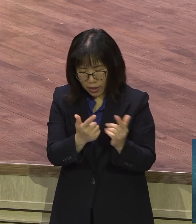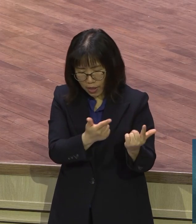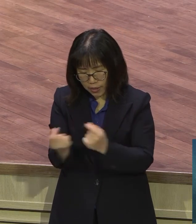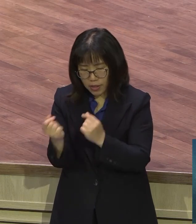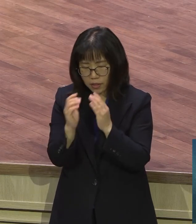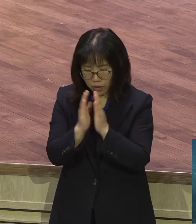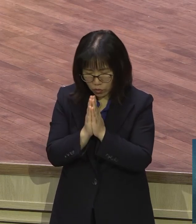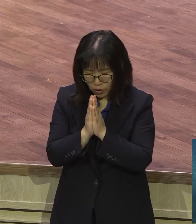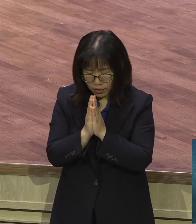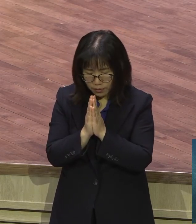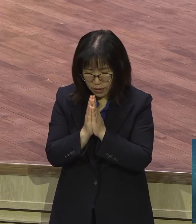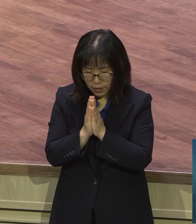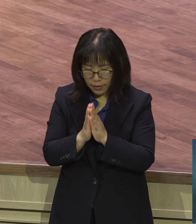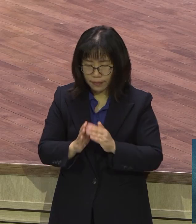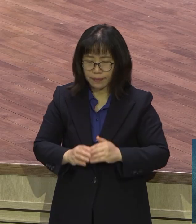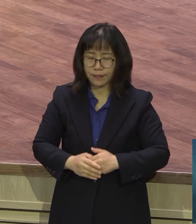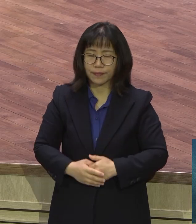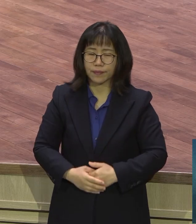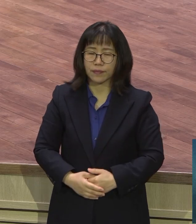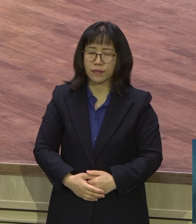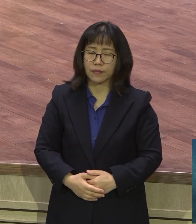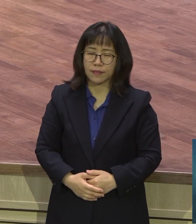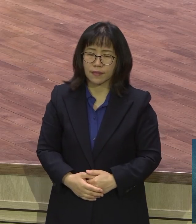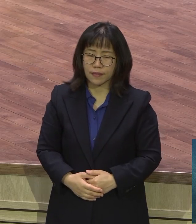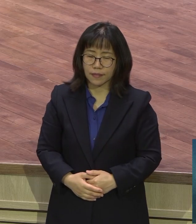사랑해 우리 아버지 하나님 우리의 우리의 우리의 우리의 우리의